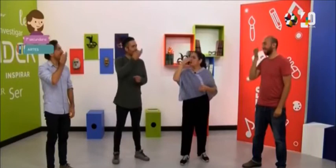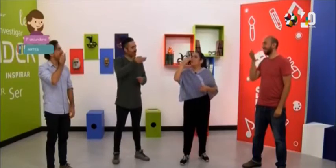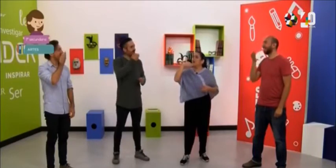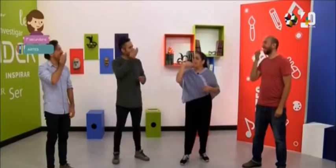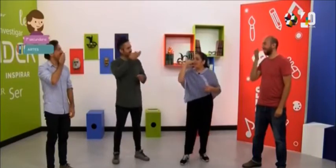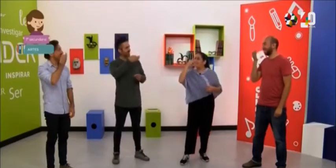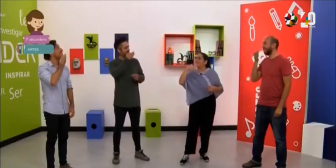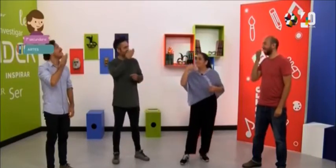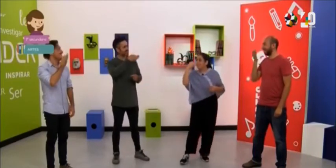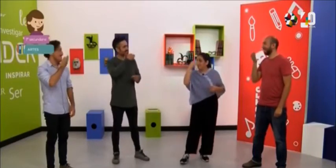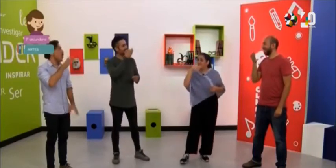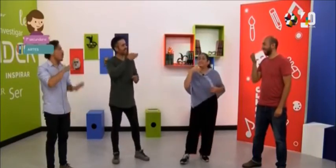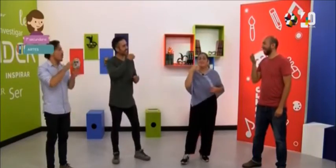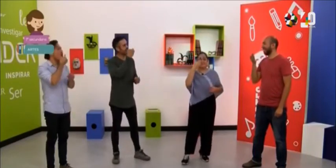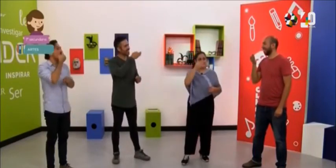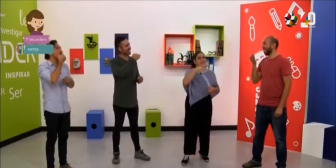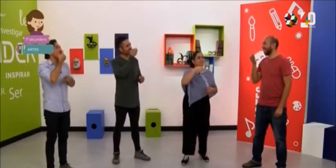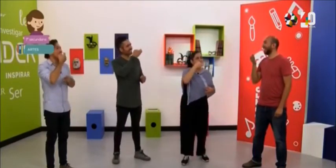Como si oliera.